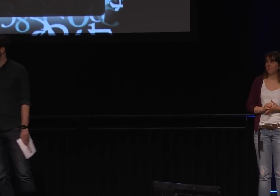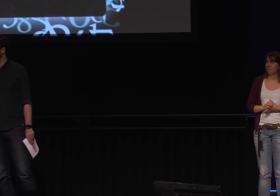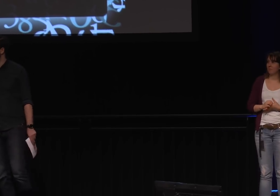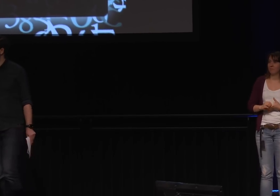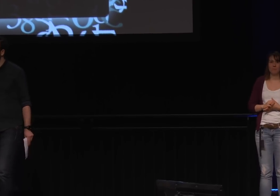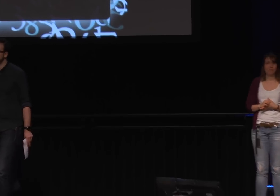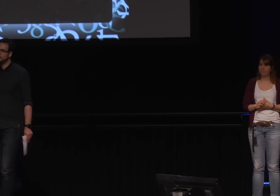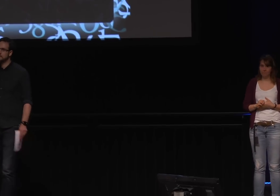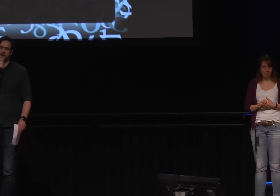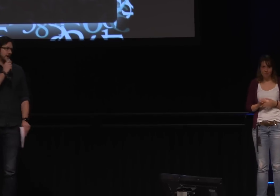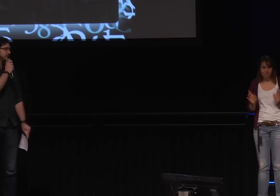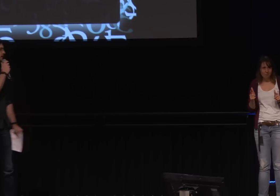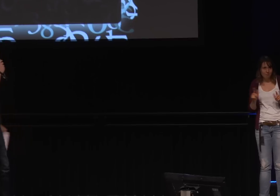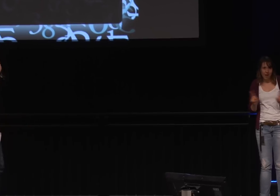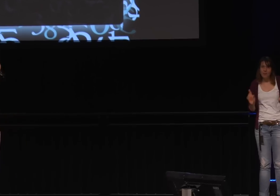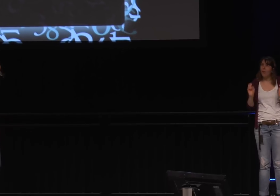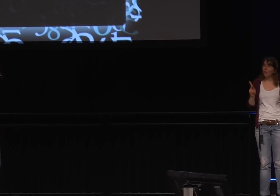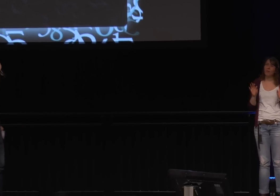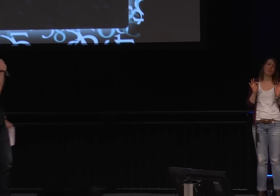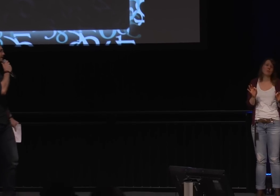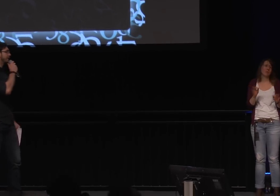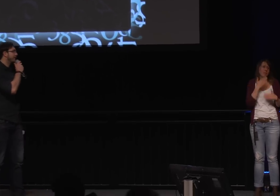Okay, in diesem Sinn,